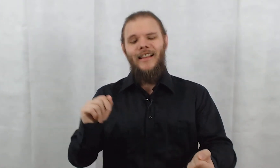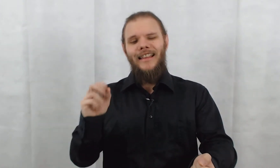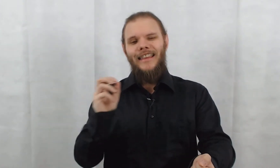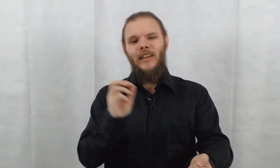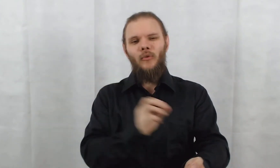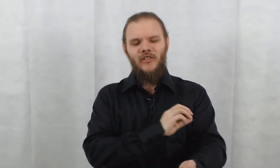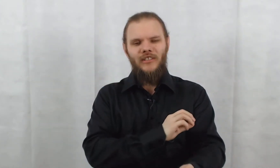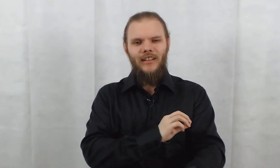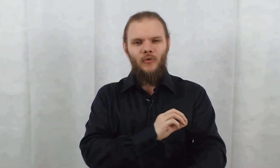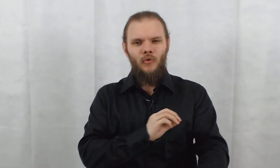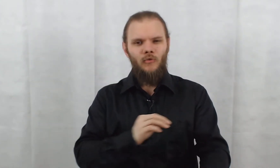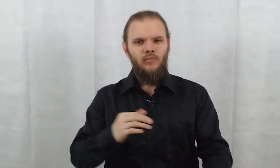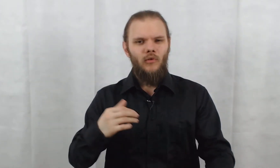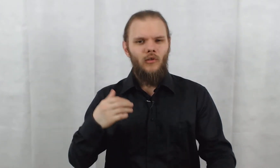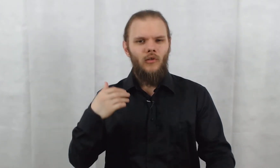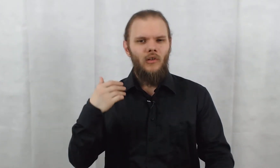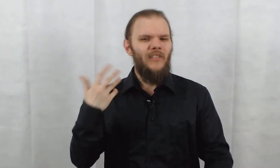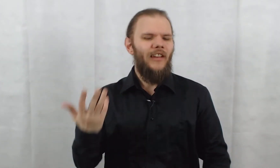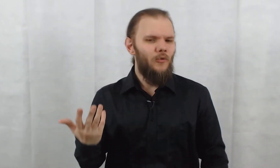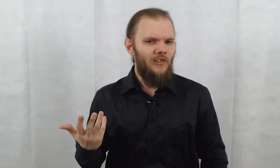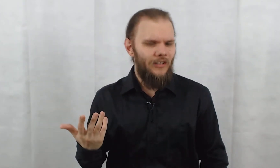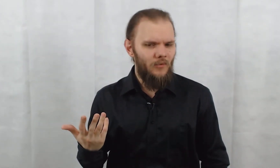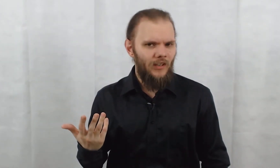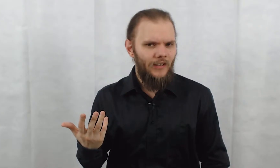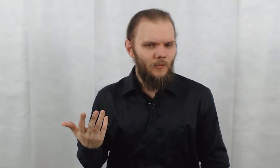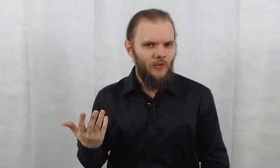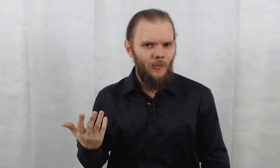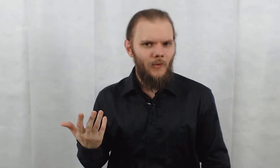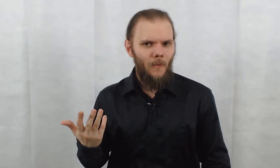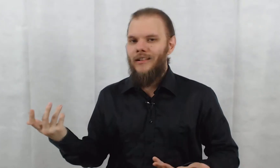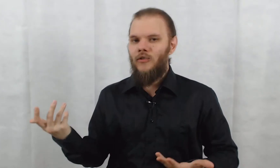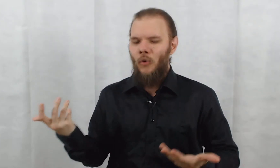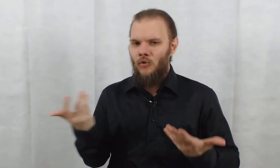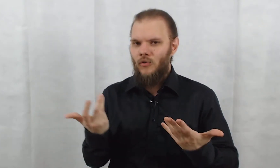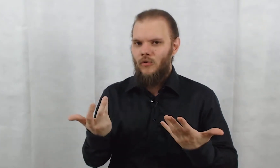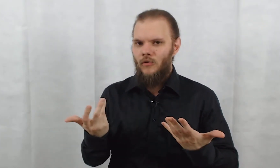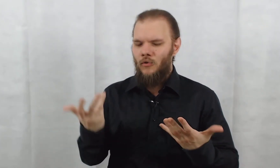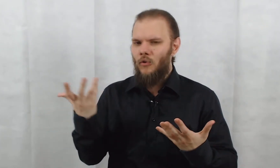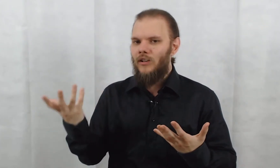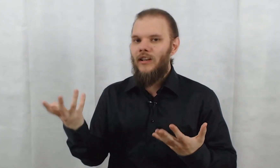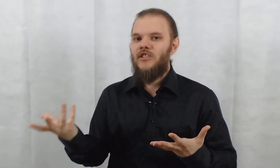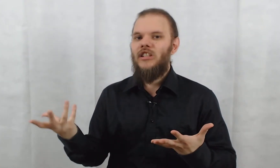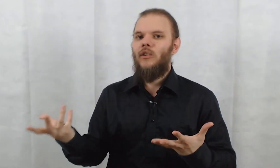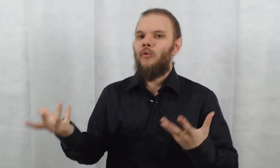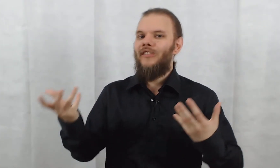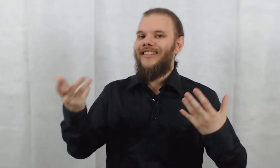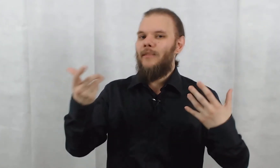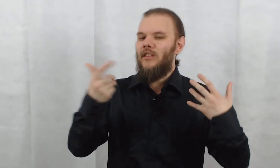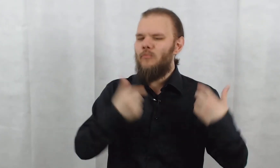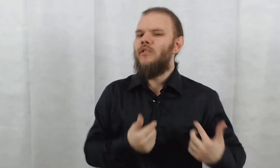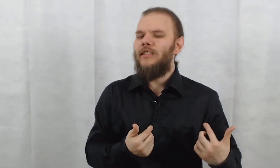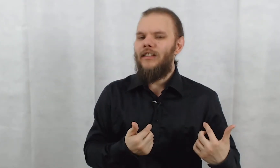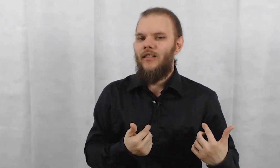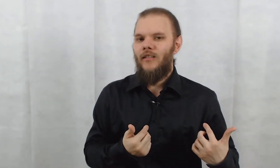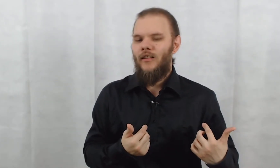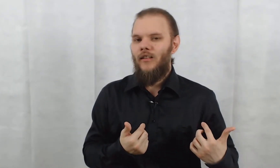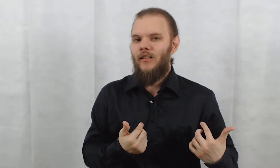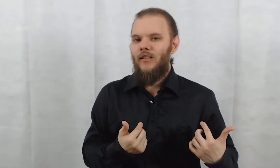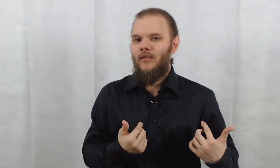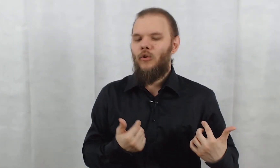Et ils ont injecté un truc pour restreindre le système immunitaire, il me semble. Donc, le truc réagit au système immunitaire. Donc,